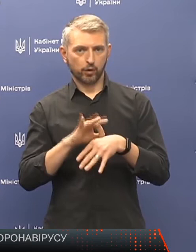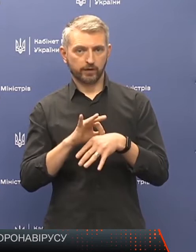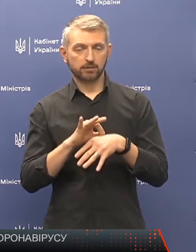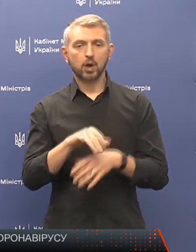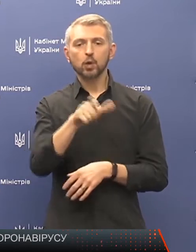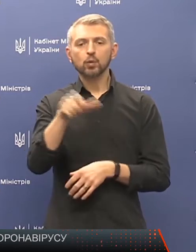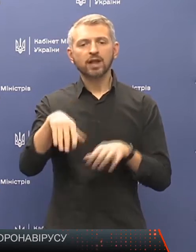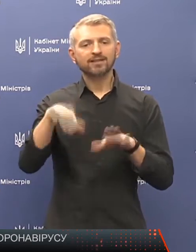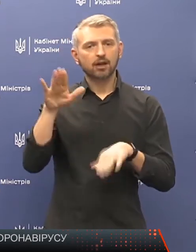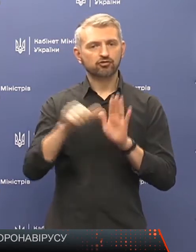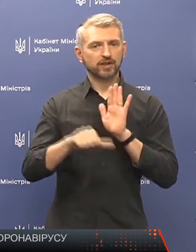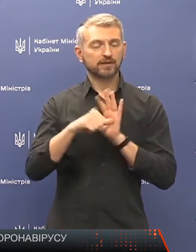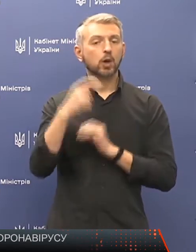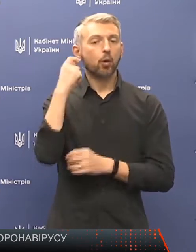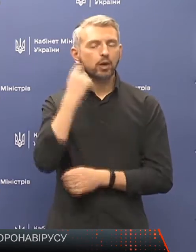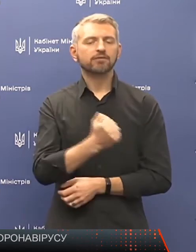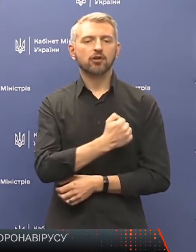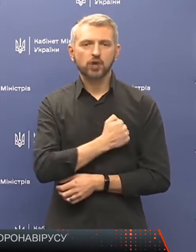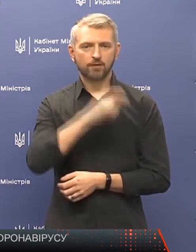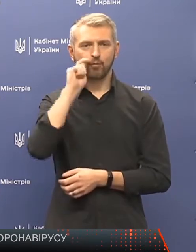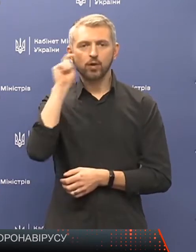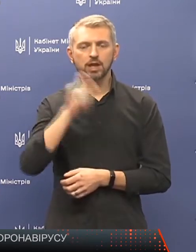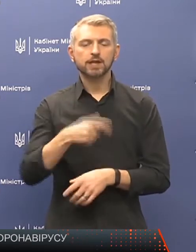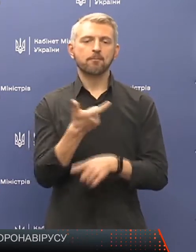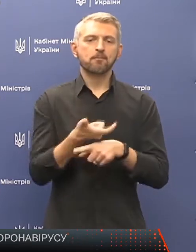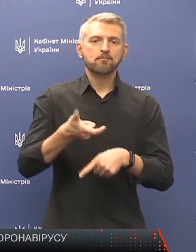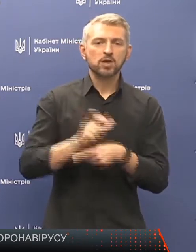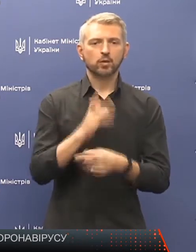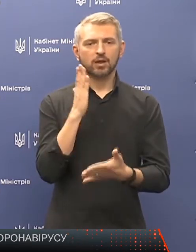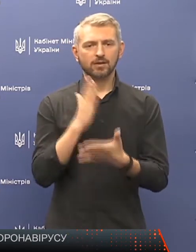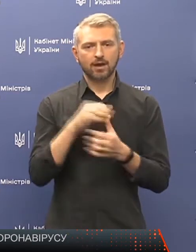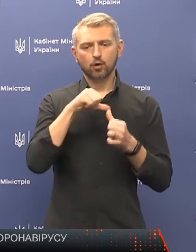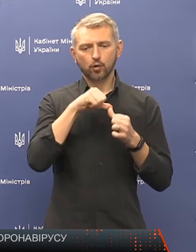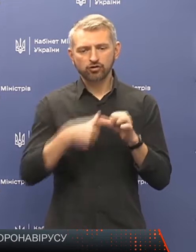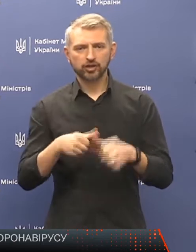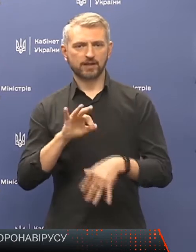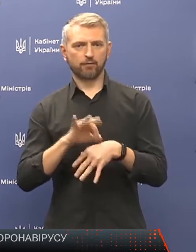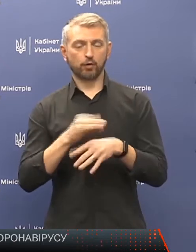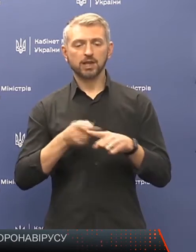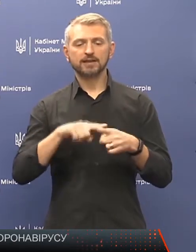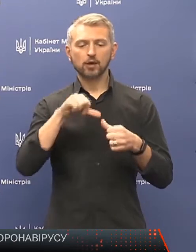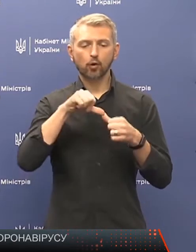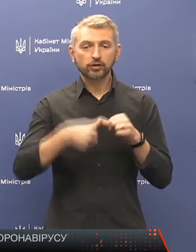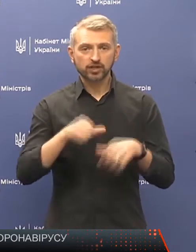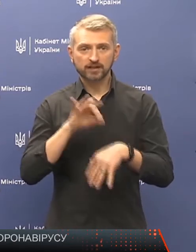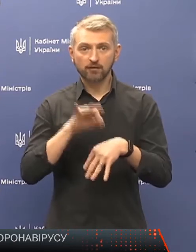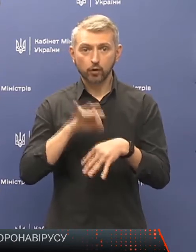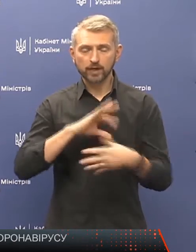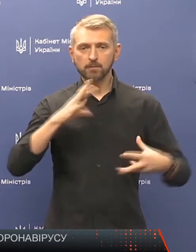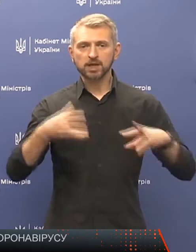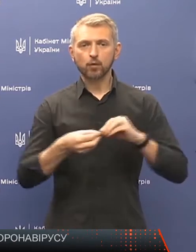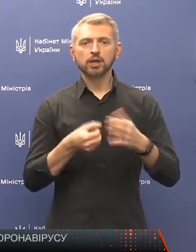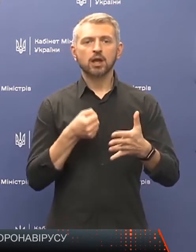людей старше 60 років, на жаль, в Україні в більшості є хронічні захворювання. Ці хронічні захворювання призводять до